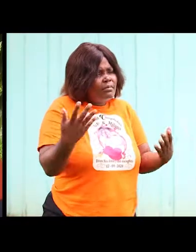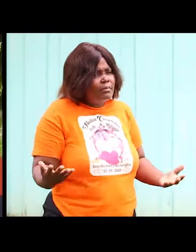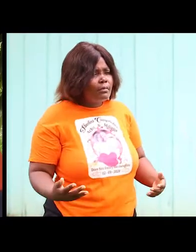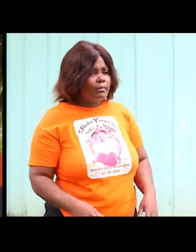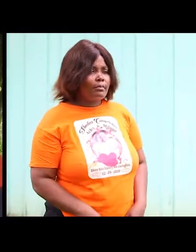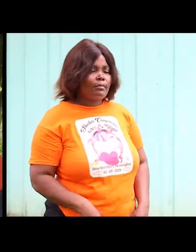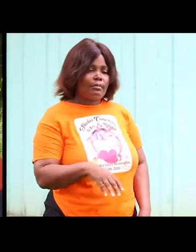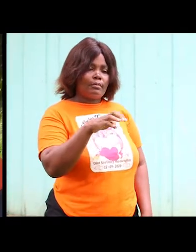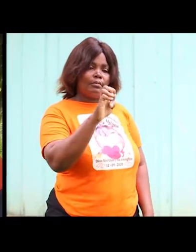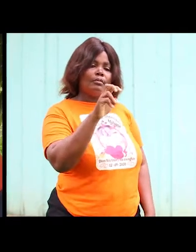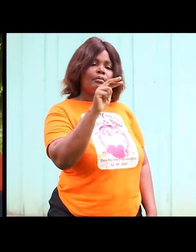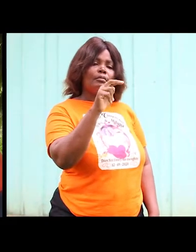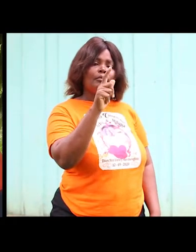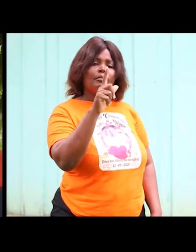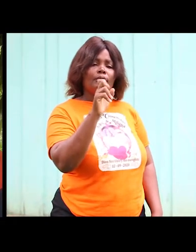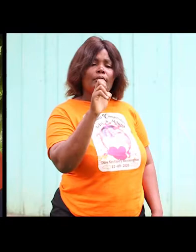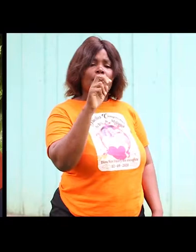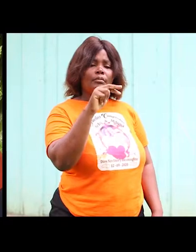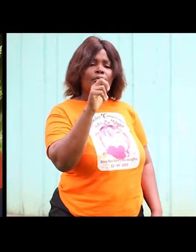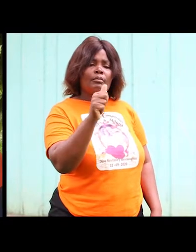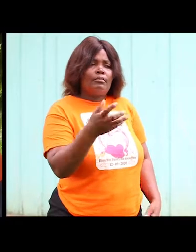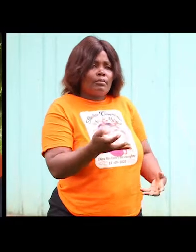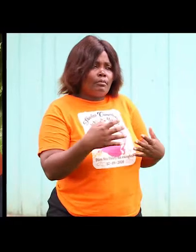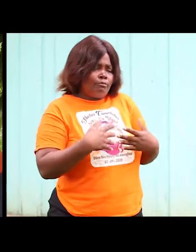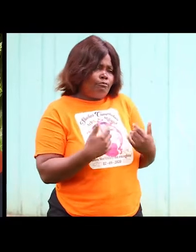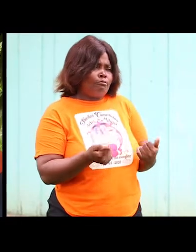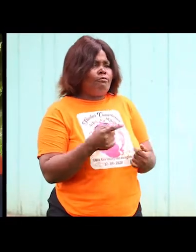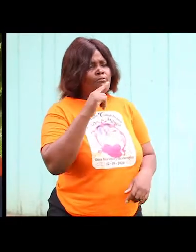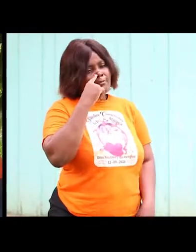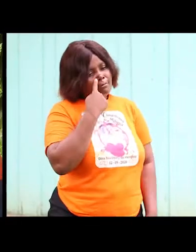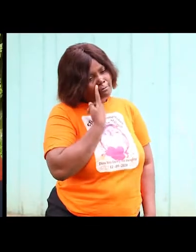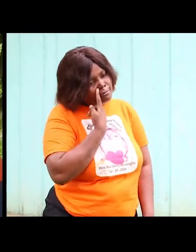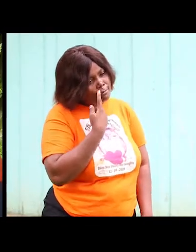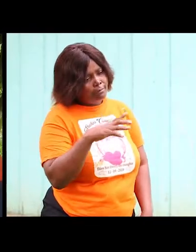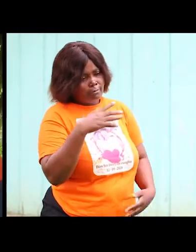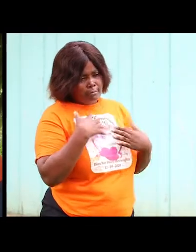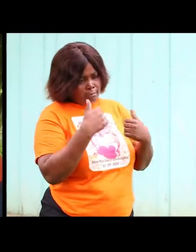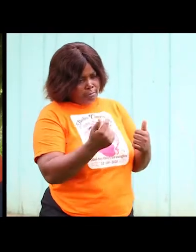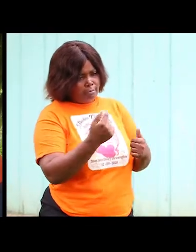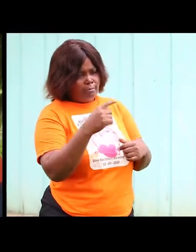el ena siente a veces la necesidad de estar sola que aburrido no a estar solo